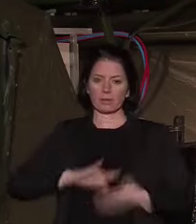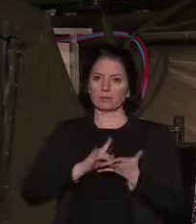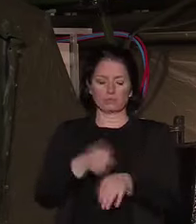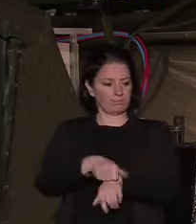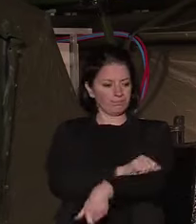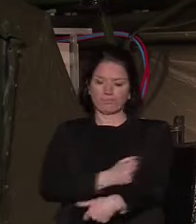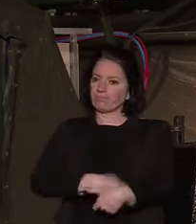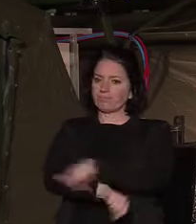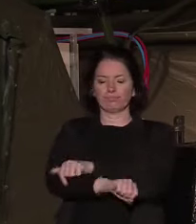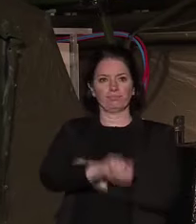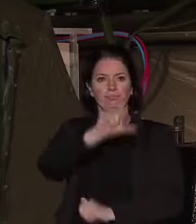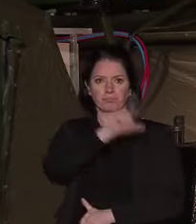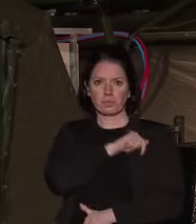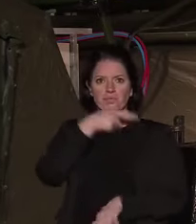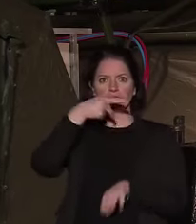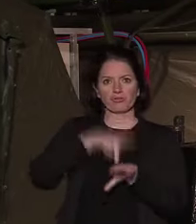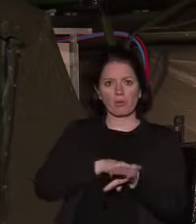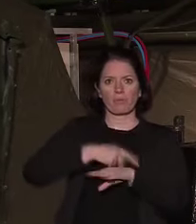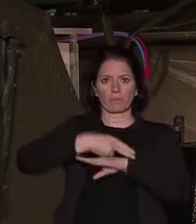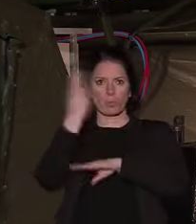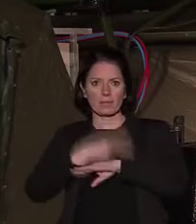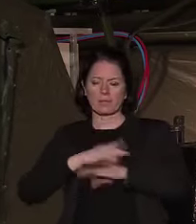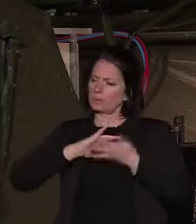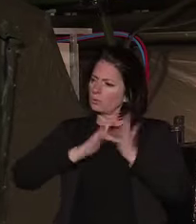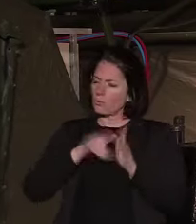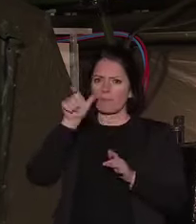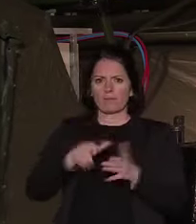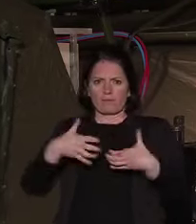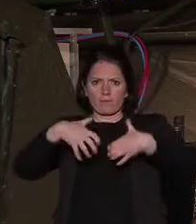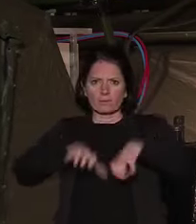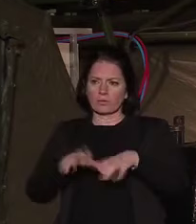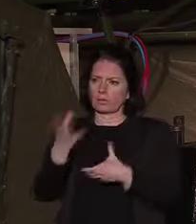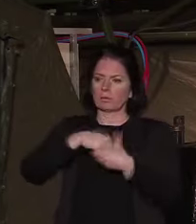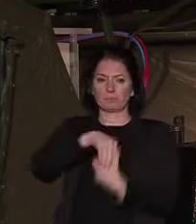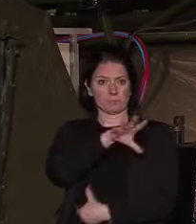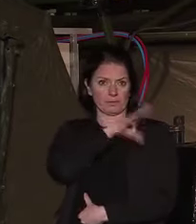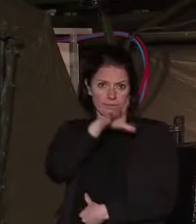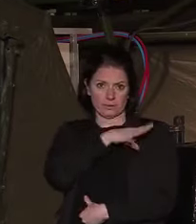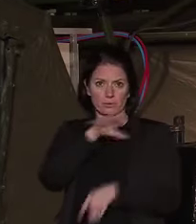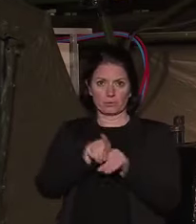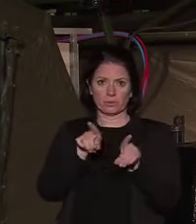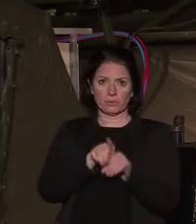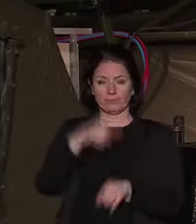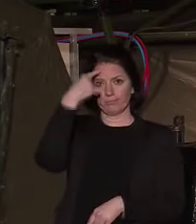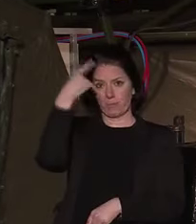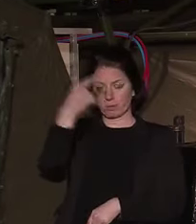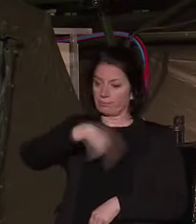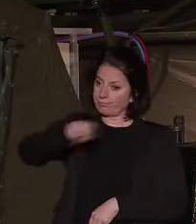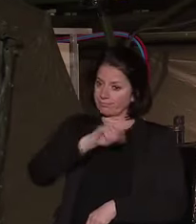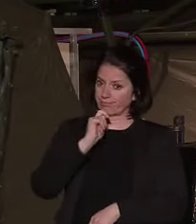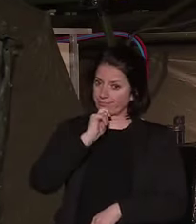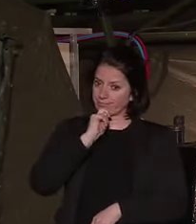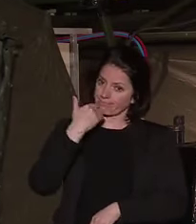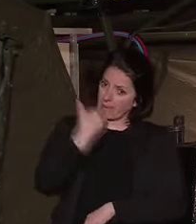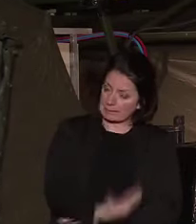policiers, nos gendarmes, nos douaniers, l'ensemble de nos fonctionnaires, nos enseignants à qui aussi je veux dire merci, car ils continuent